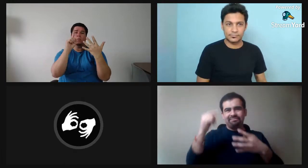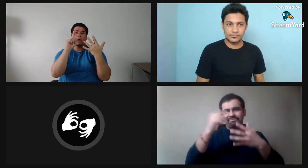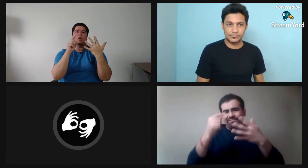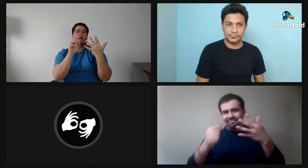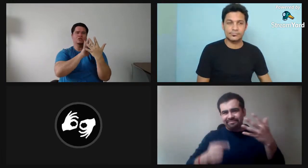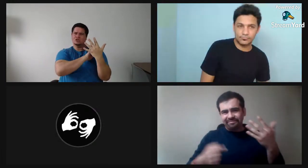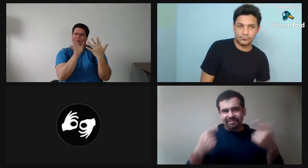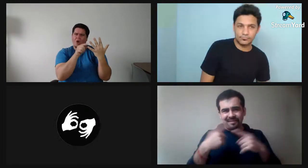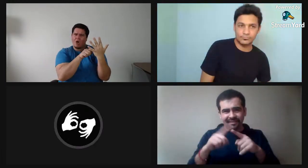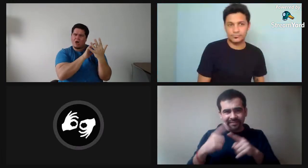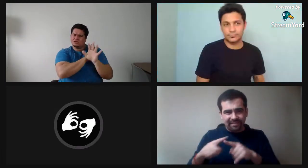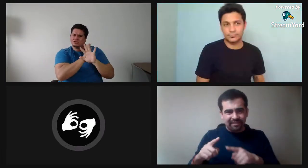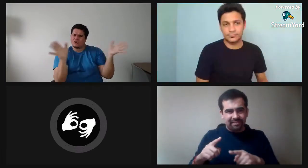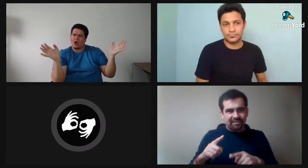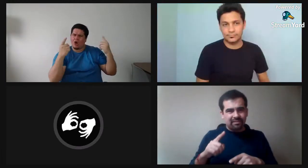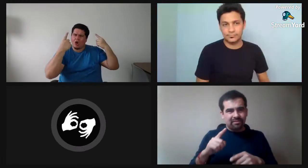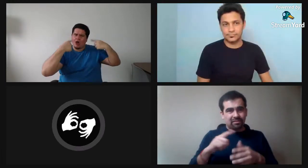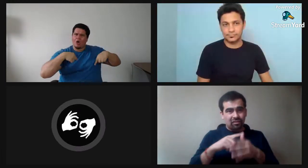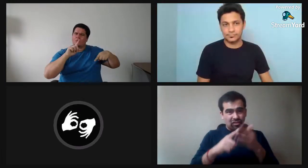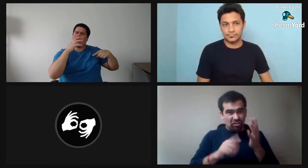tipo, al expresarme o referirme a esto.